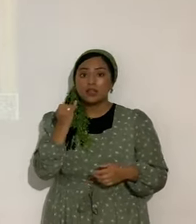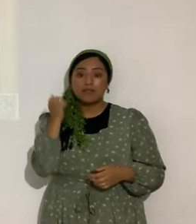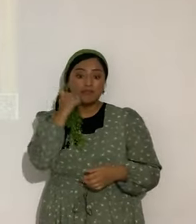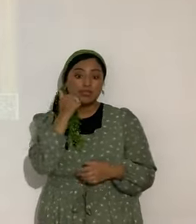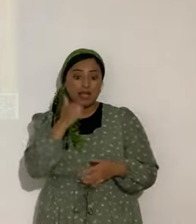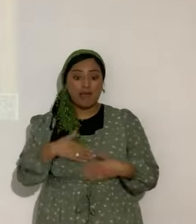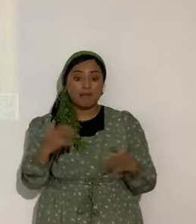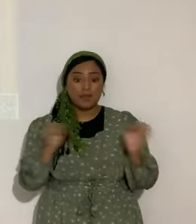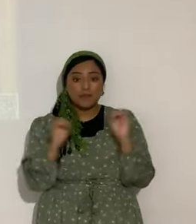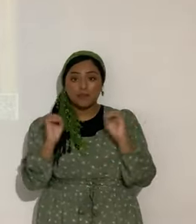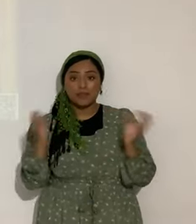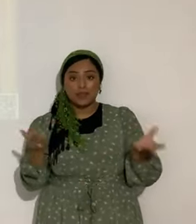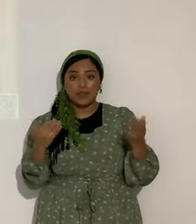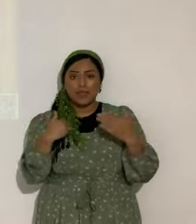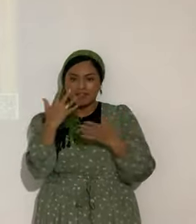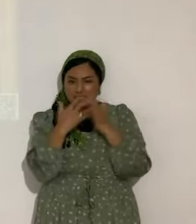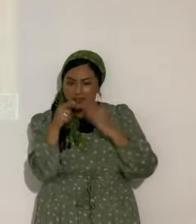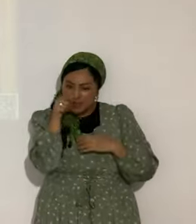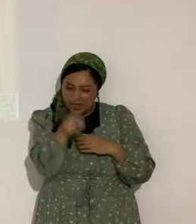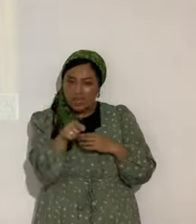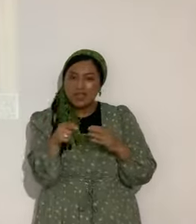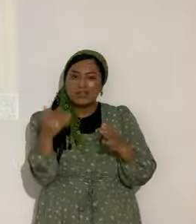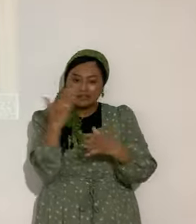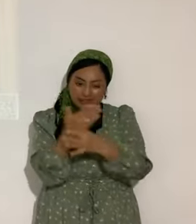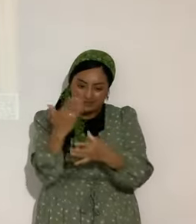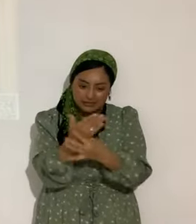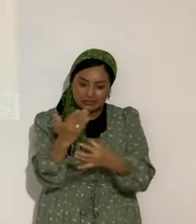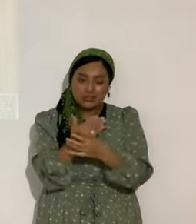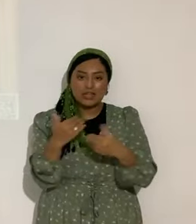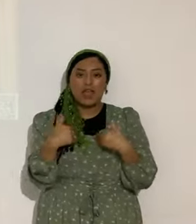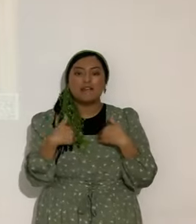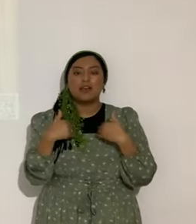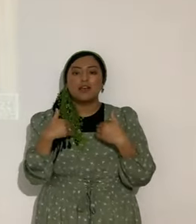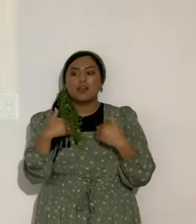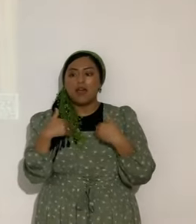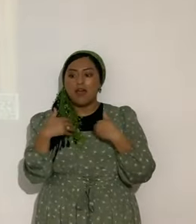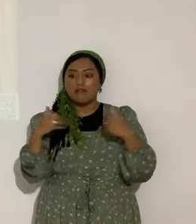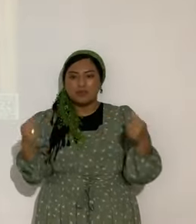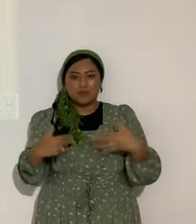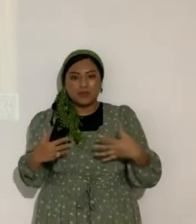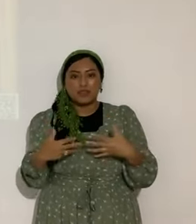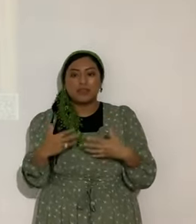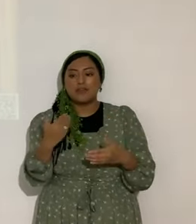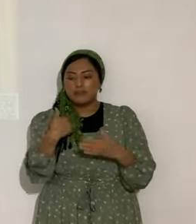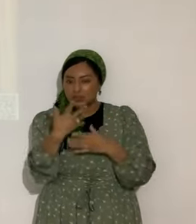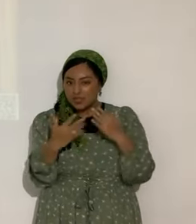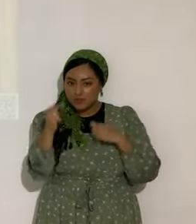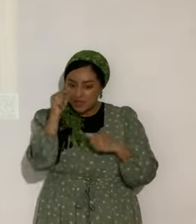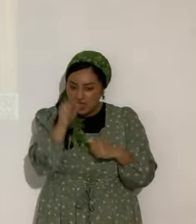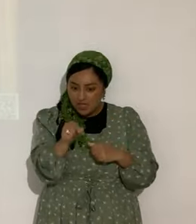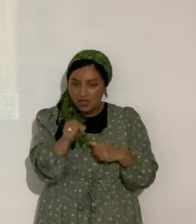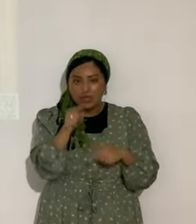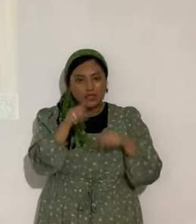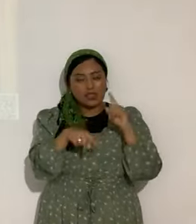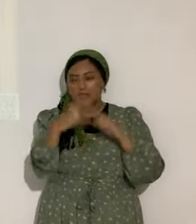es porque hay algo ahí que está estorbando. Hay un miedo, hay una angustia, hay algo. No puedes dormir con la luz